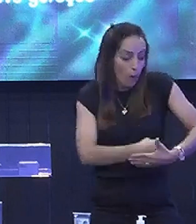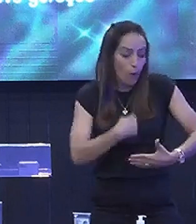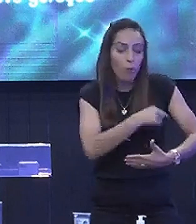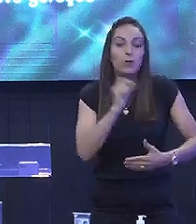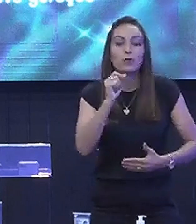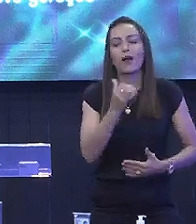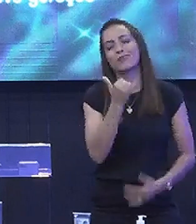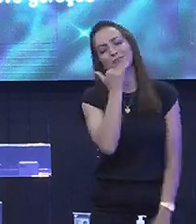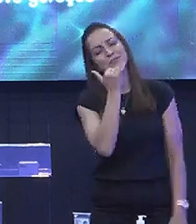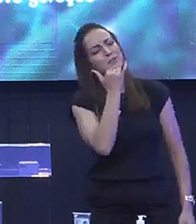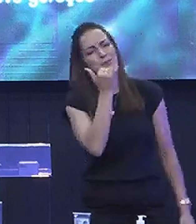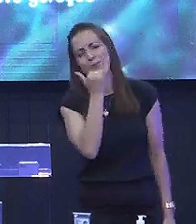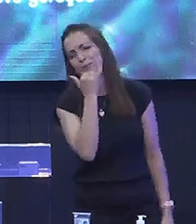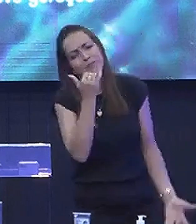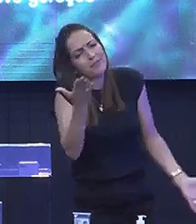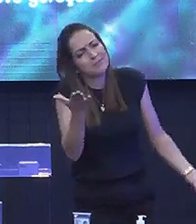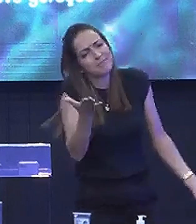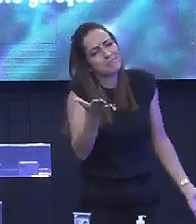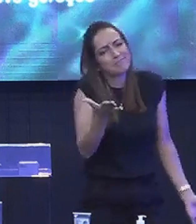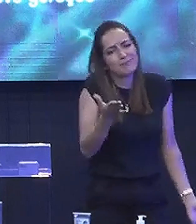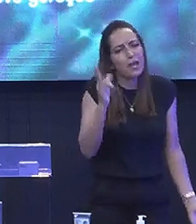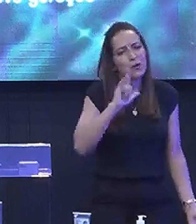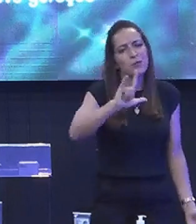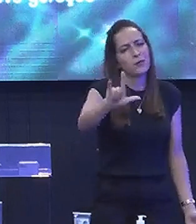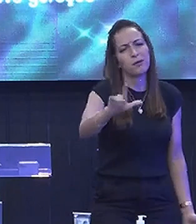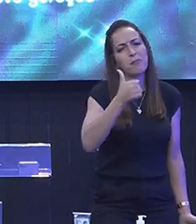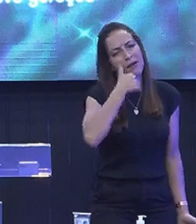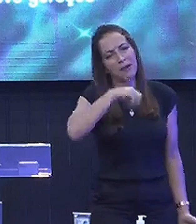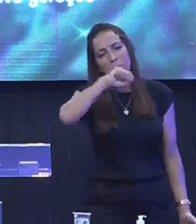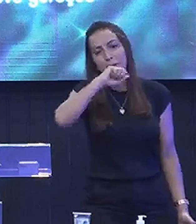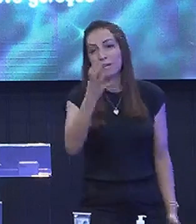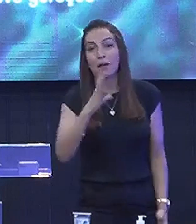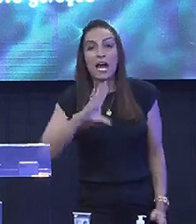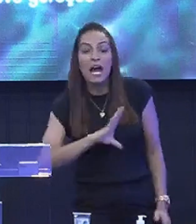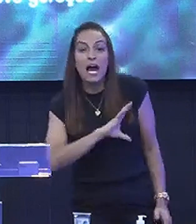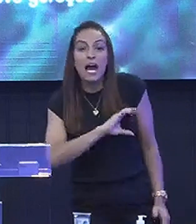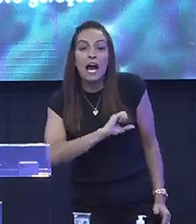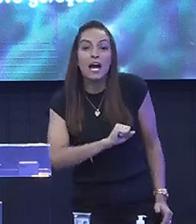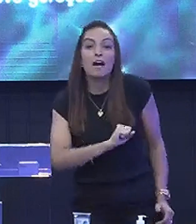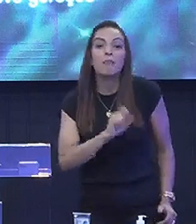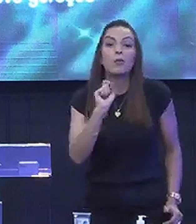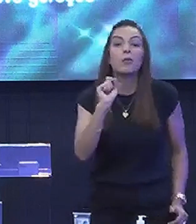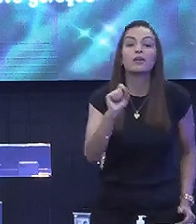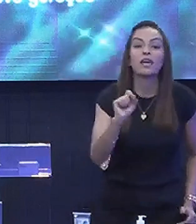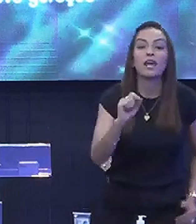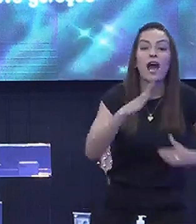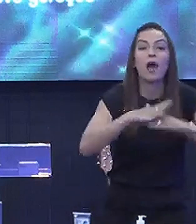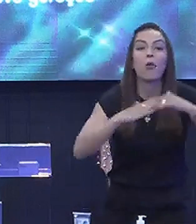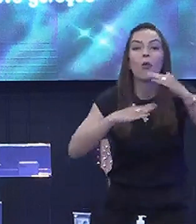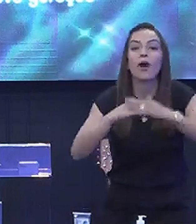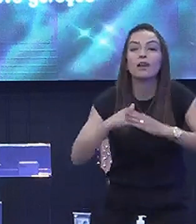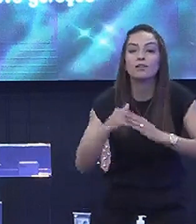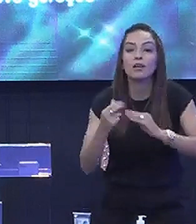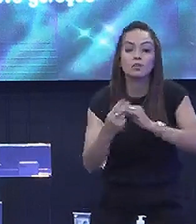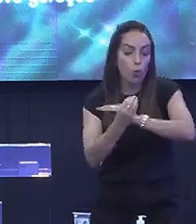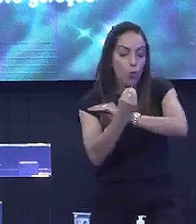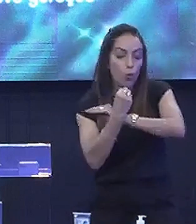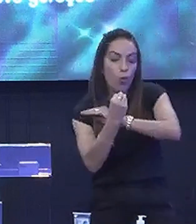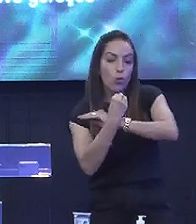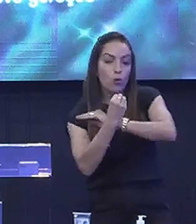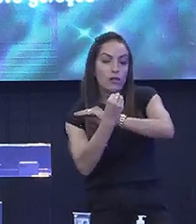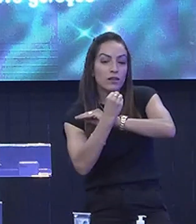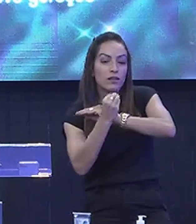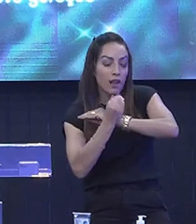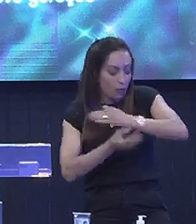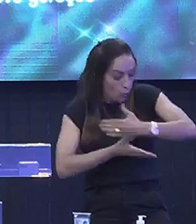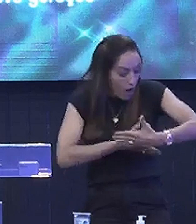Desculpa mãe A criança não te ama A criança ama o benefício A proteção O cuidado que você